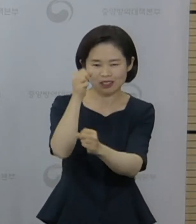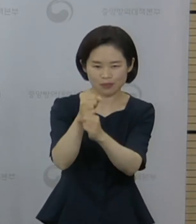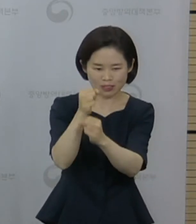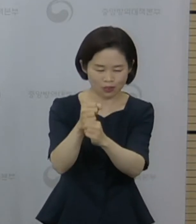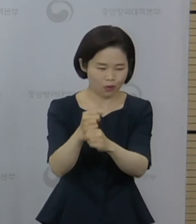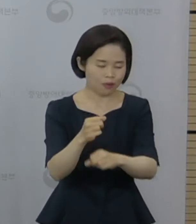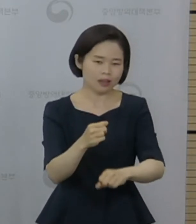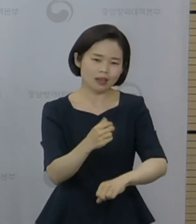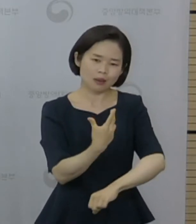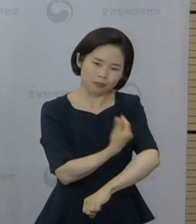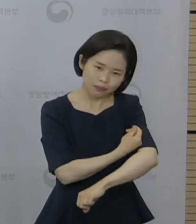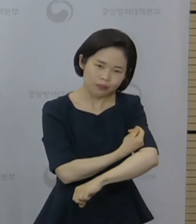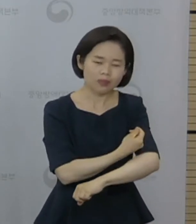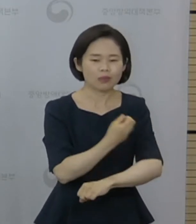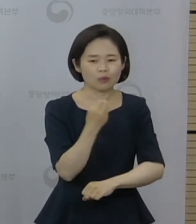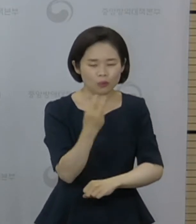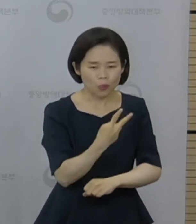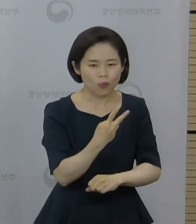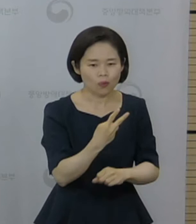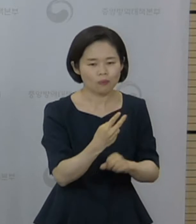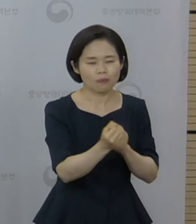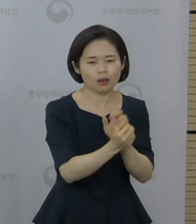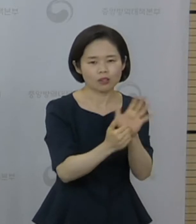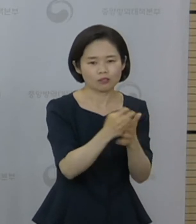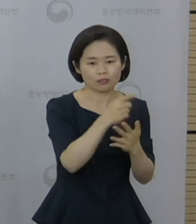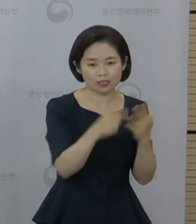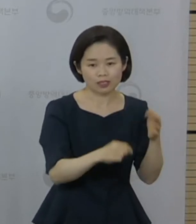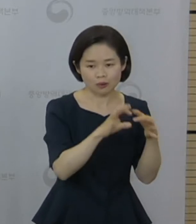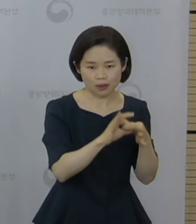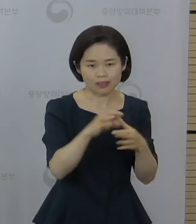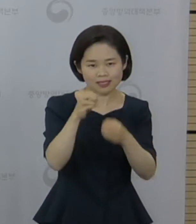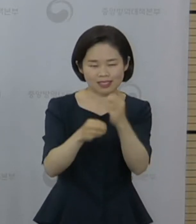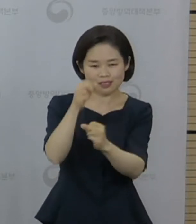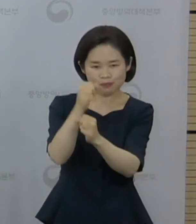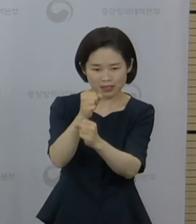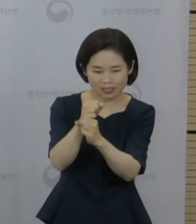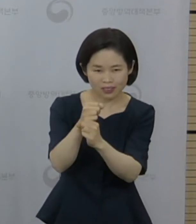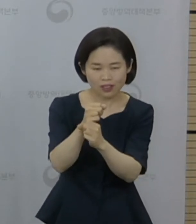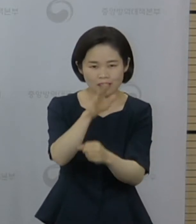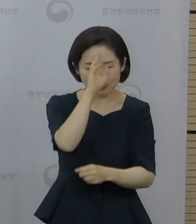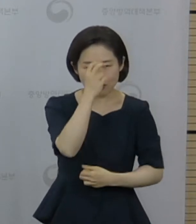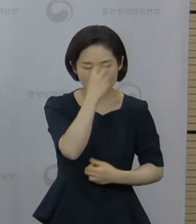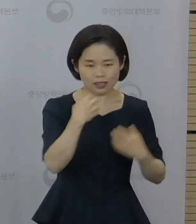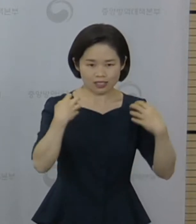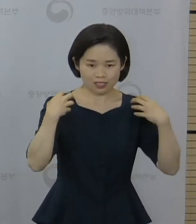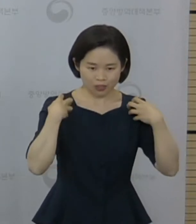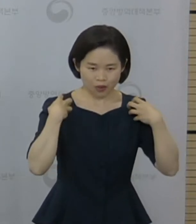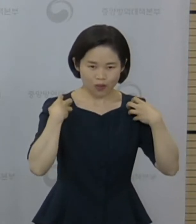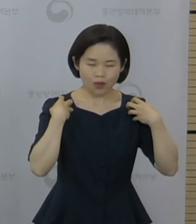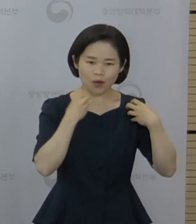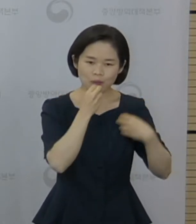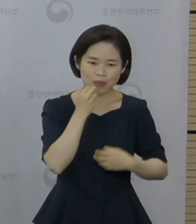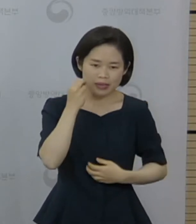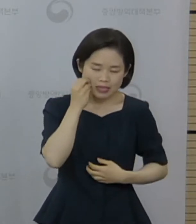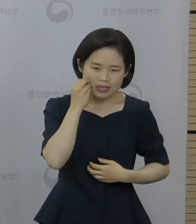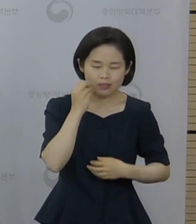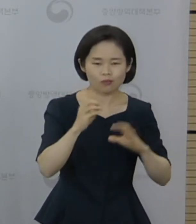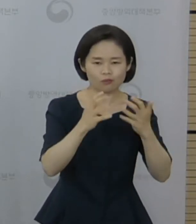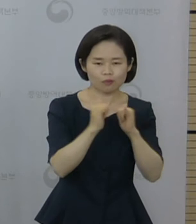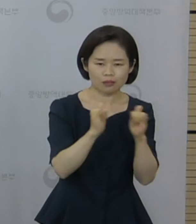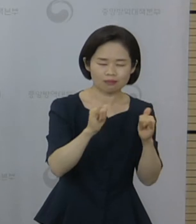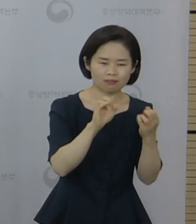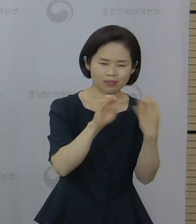관련된 이행시를 질병관리청 공식 누리소통망을 통해서 국민들의 댓글 참여 방식으로 진행되었습니다.